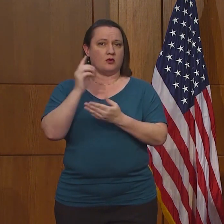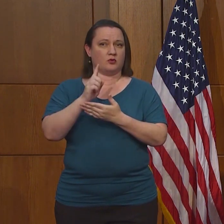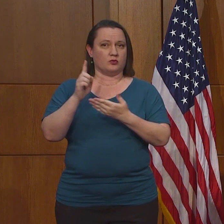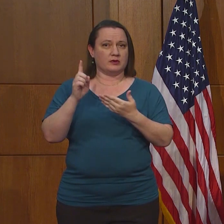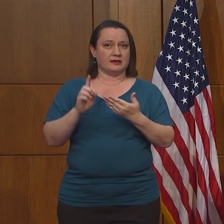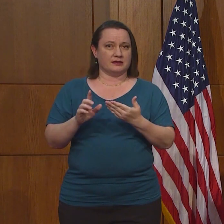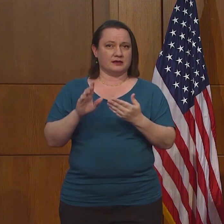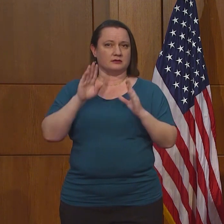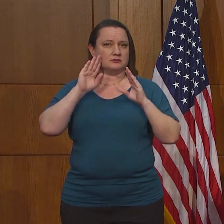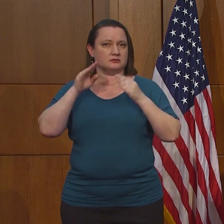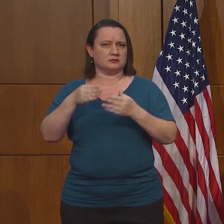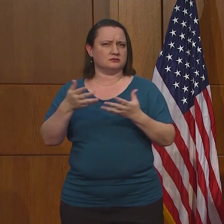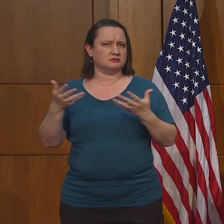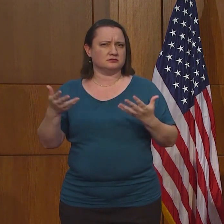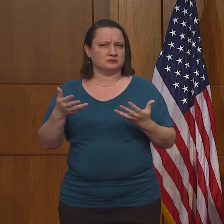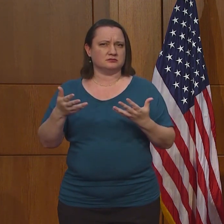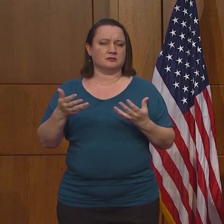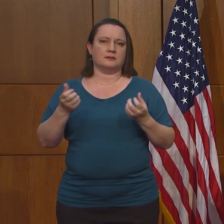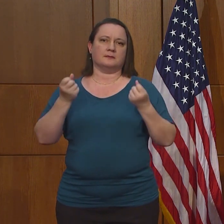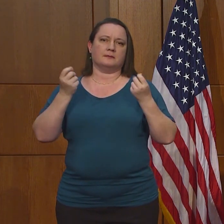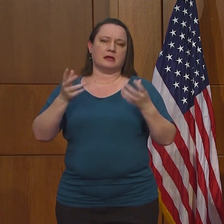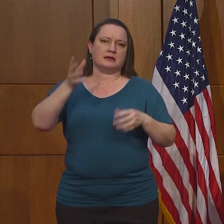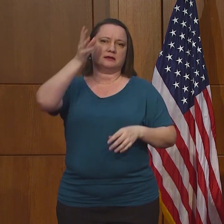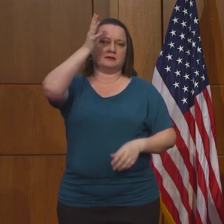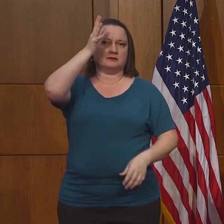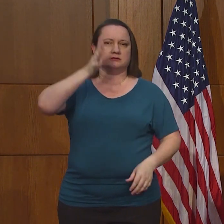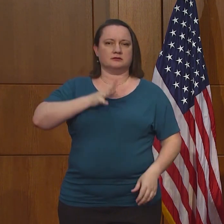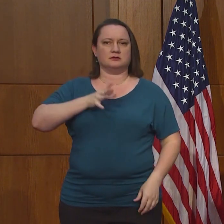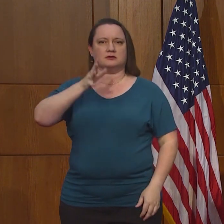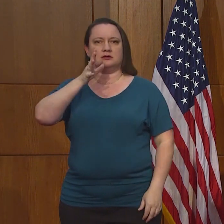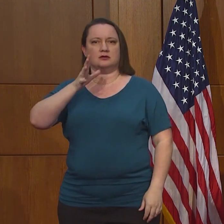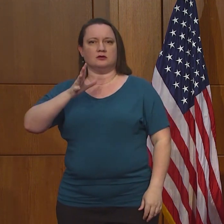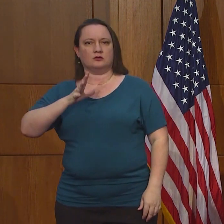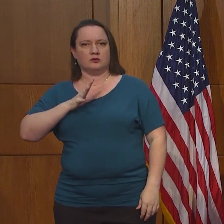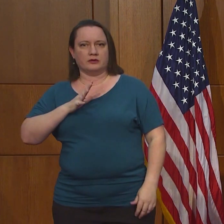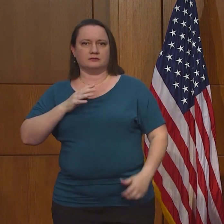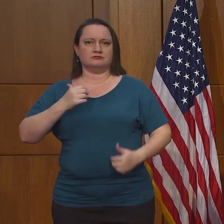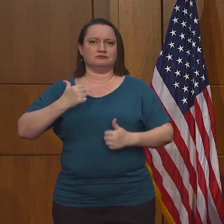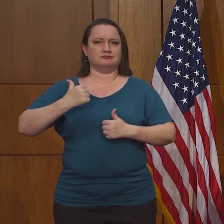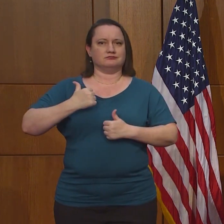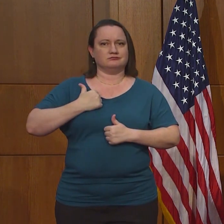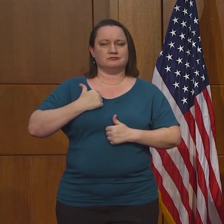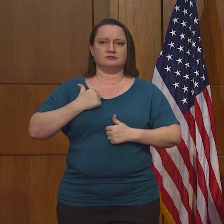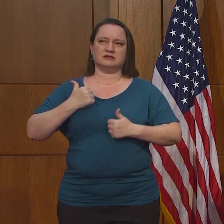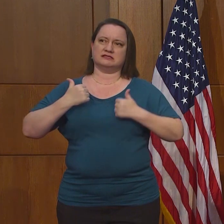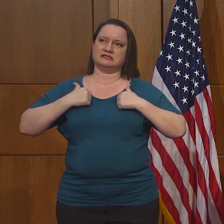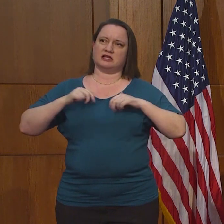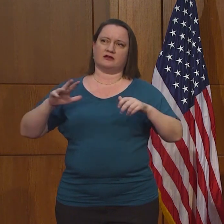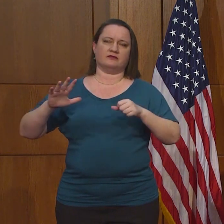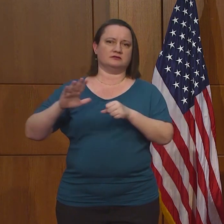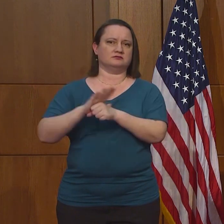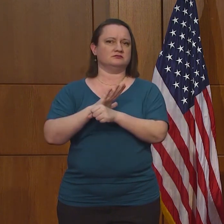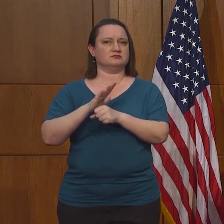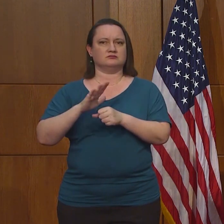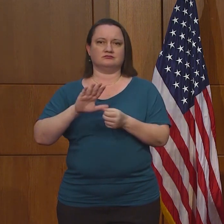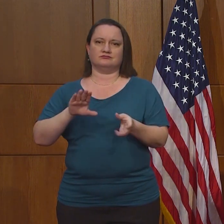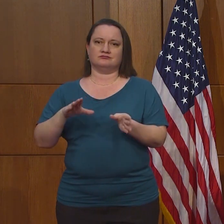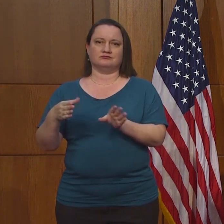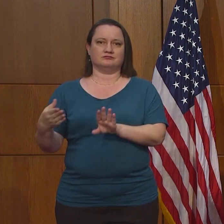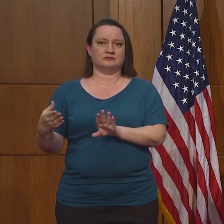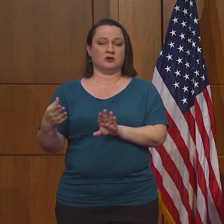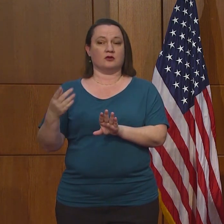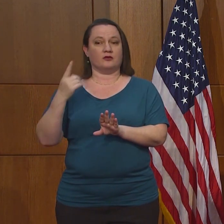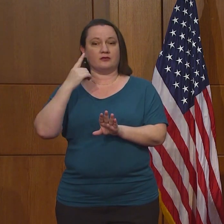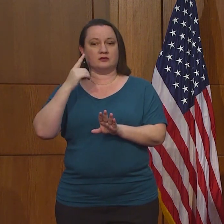lo que significa el día de remembranza es que hubo mucha gente que se sacrificó por nuestro